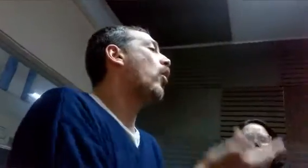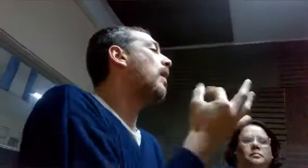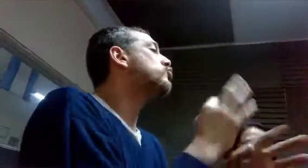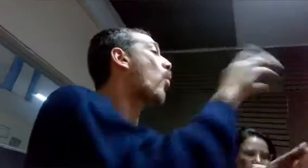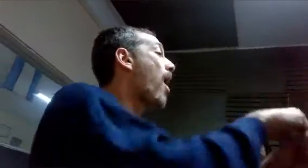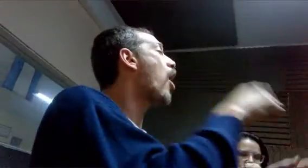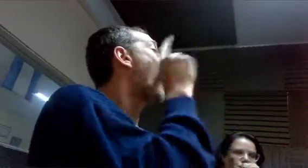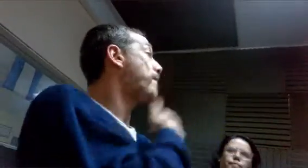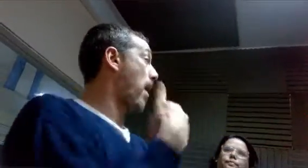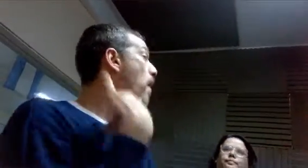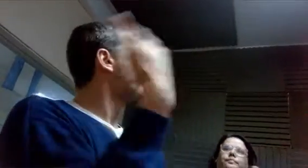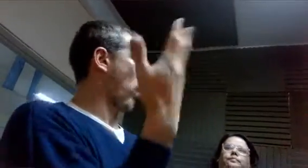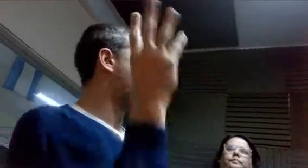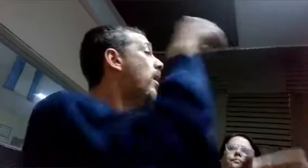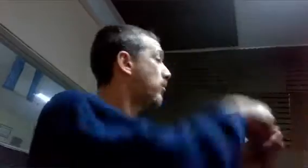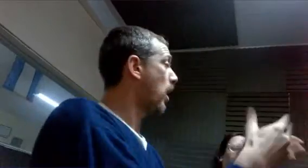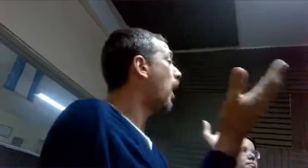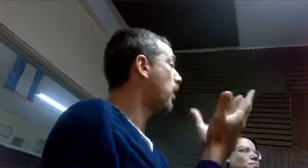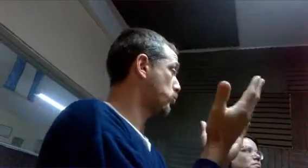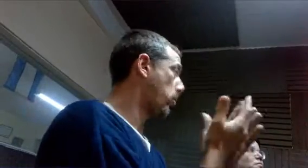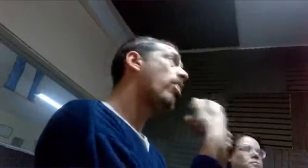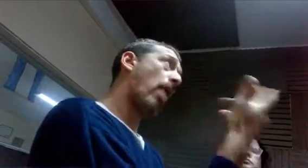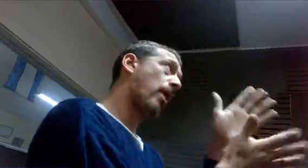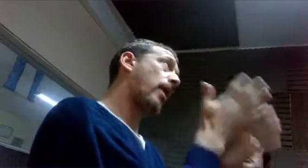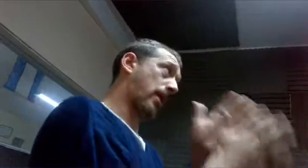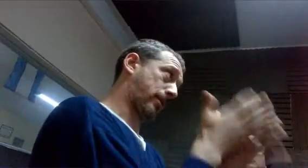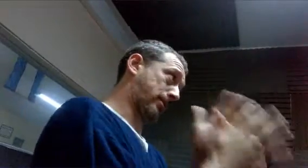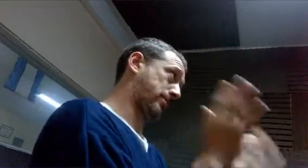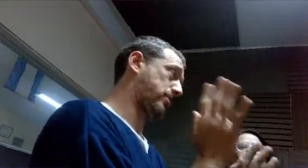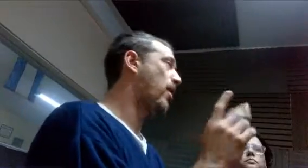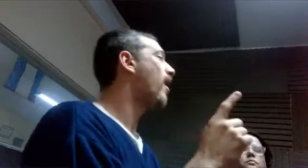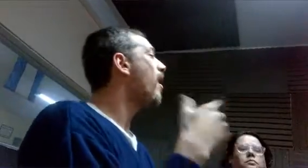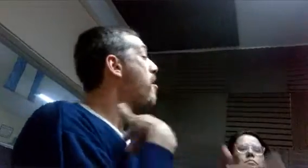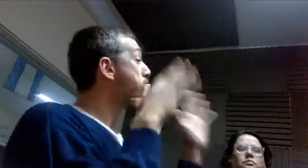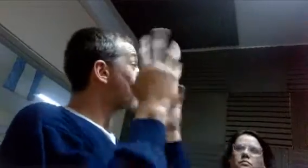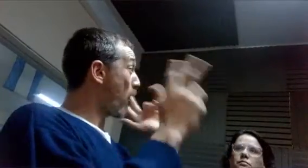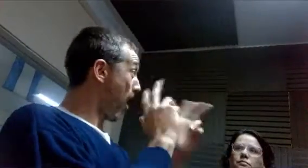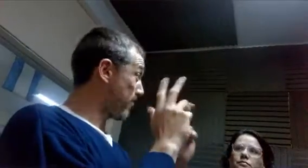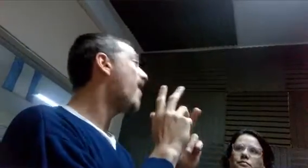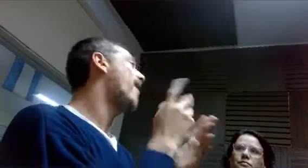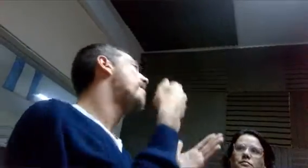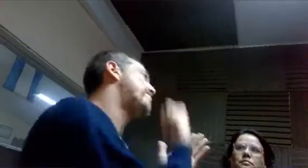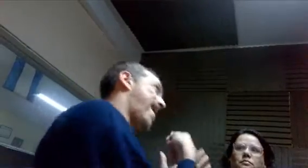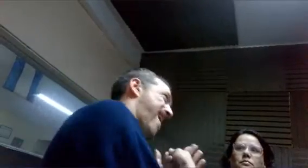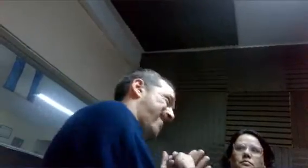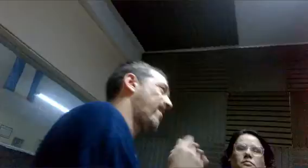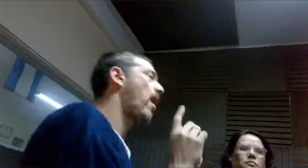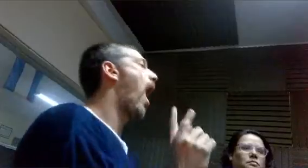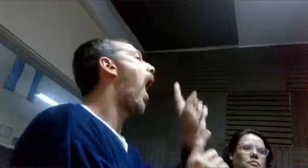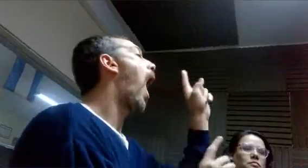por ejemplo, el papá manda a su hijo. Ahí también dan un taller gratis. Hay algunos que hablan, bueno,